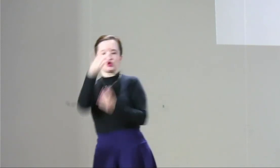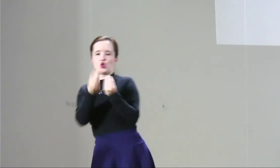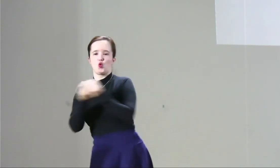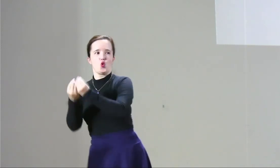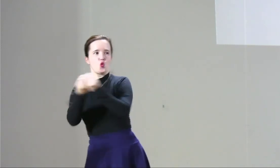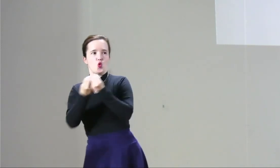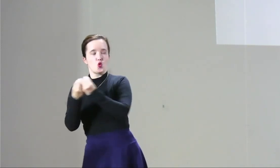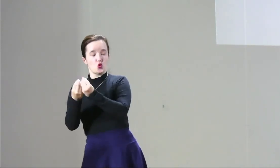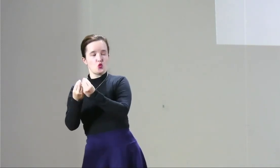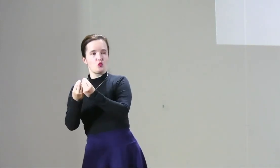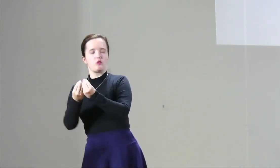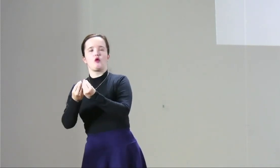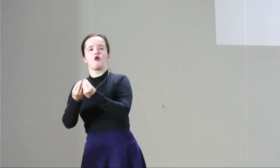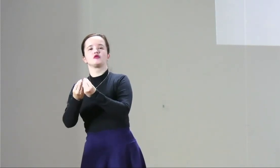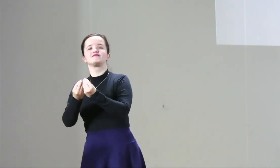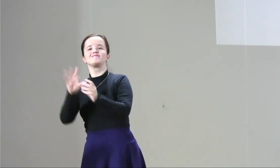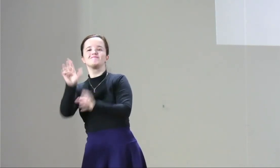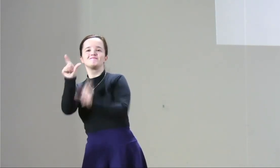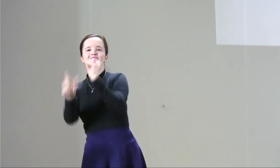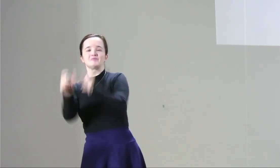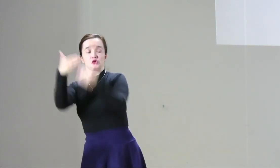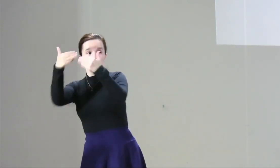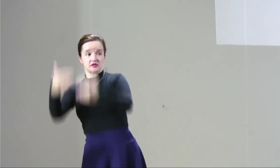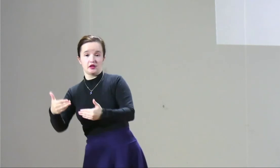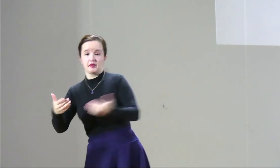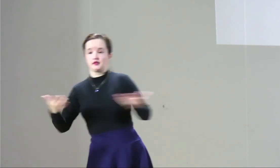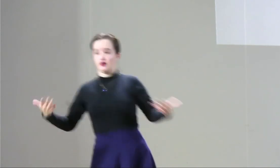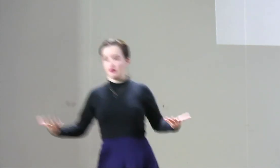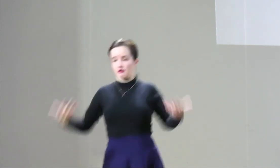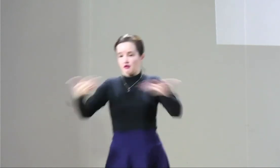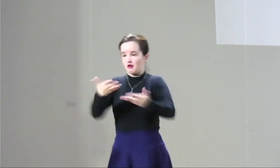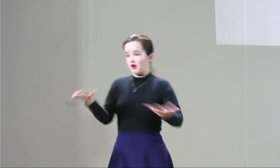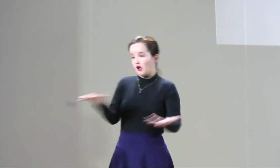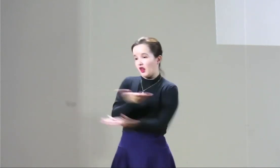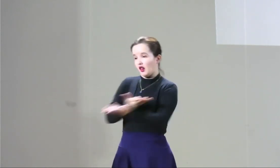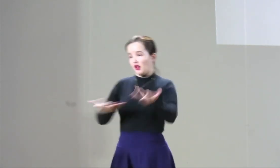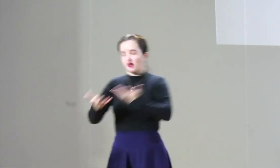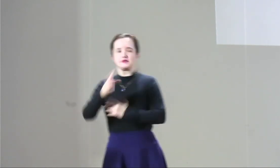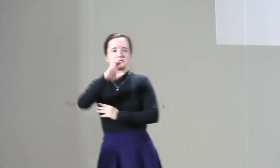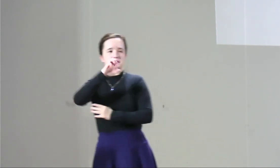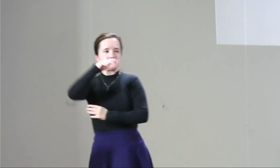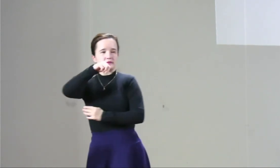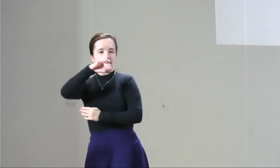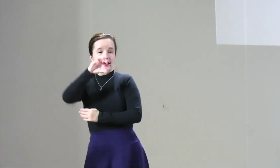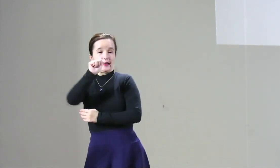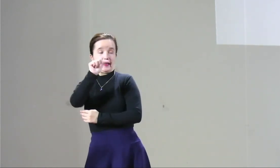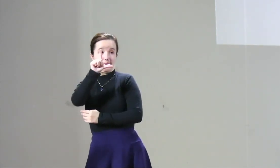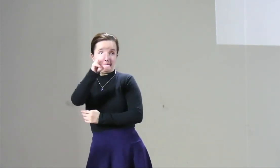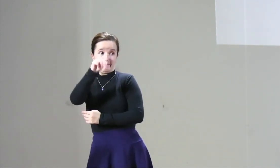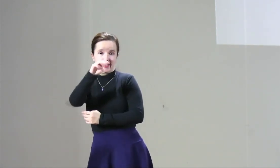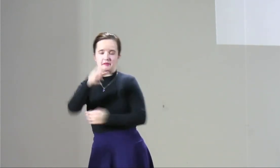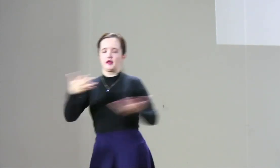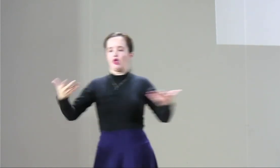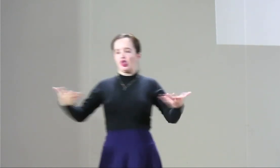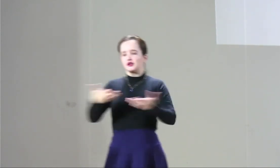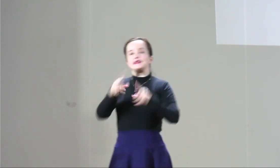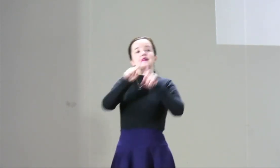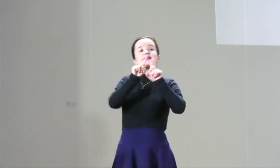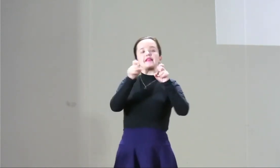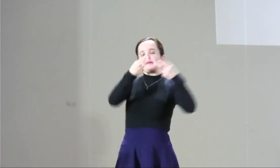el doctor Duque entonces uno decía bueno entonces nosotros como colectivos las personas con discapacidad nos reunimos hicimos